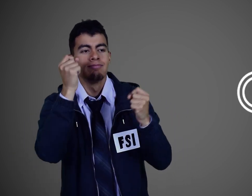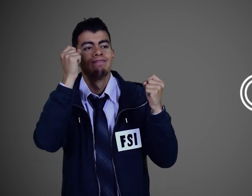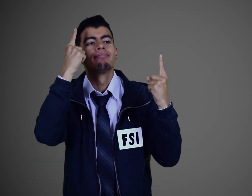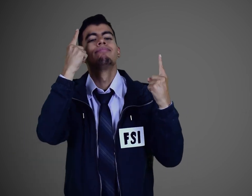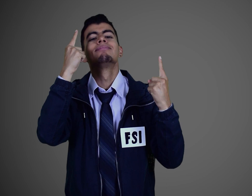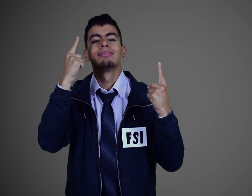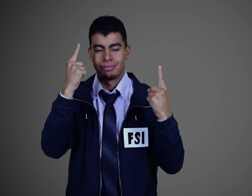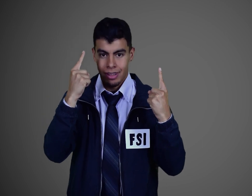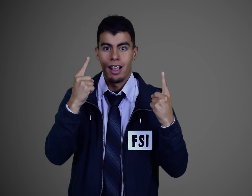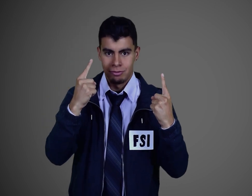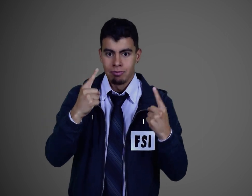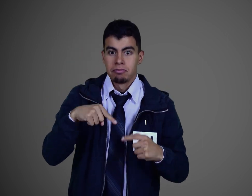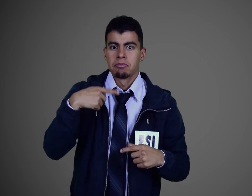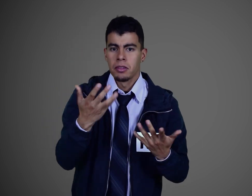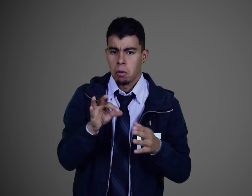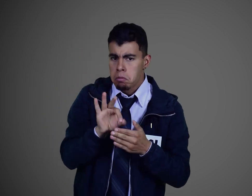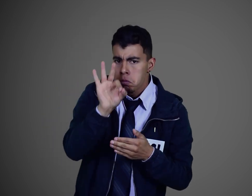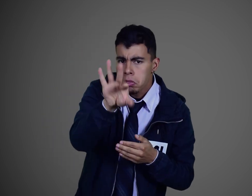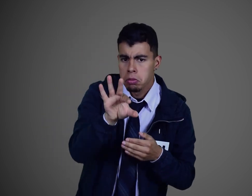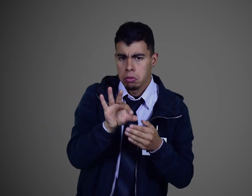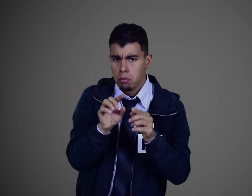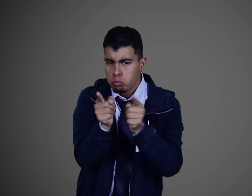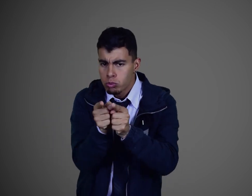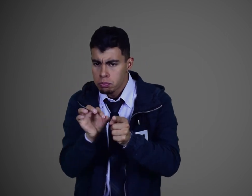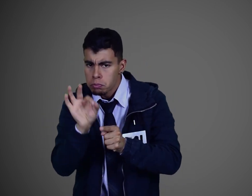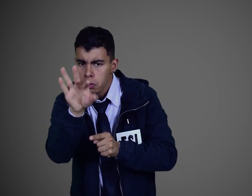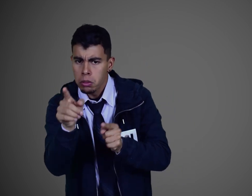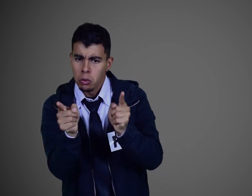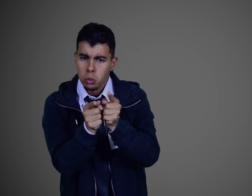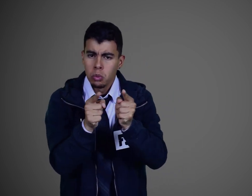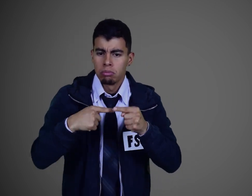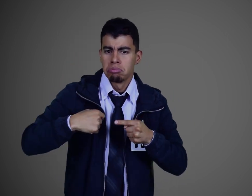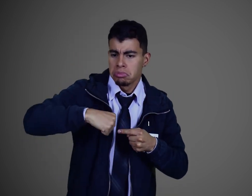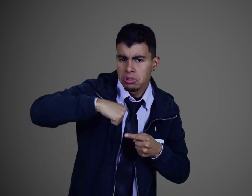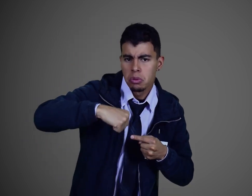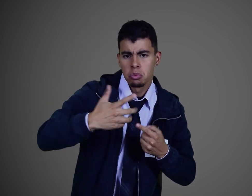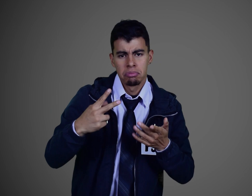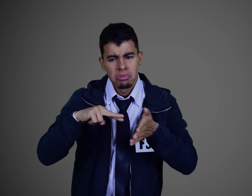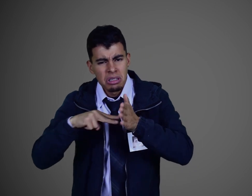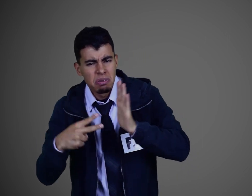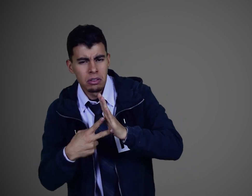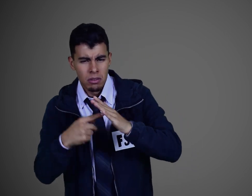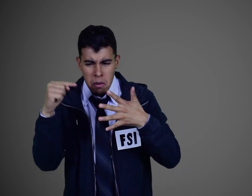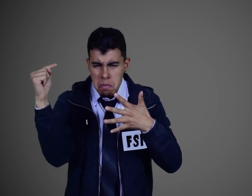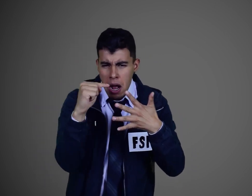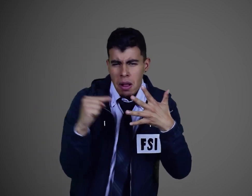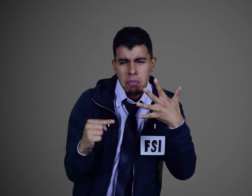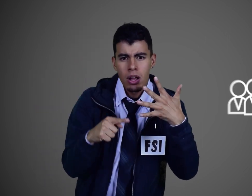Posteriormente, compartiremos pequeñas cápsulas acerca de derechos y lo que representan, las cuales podrán ver y aprender.